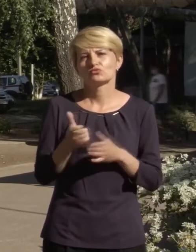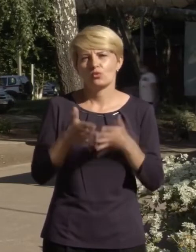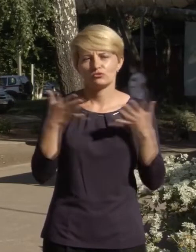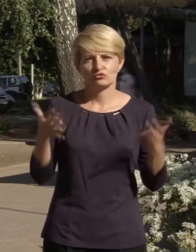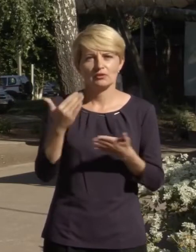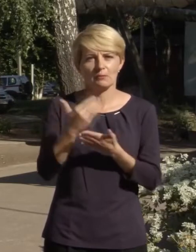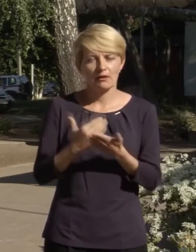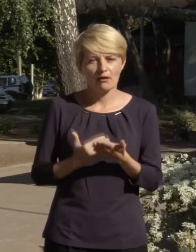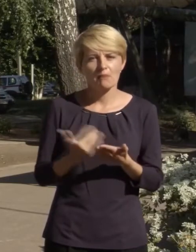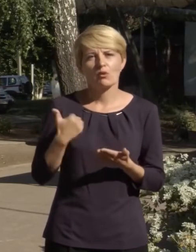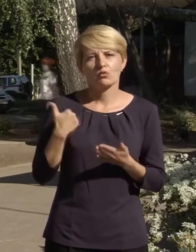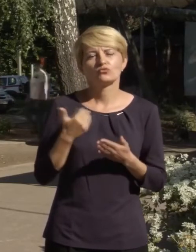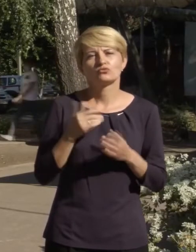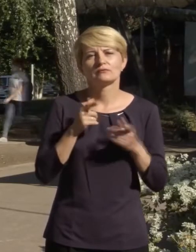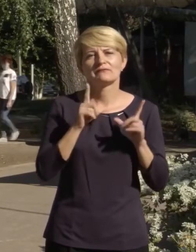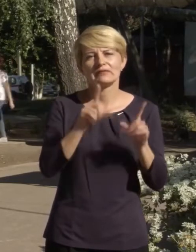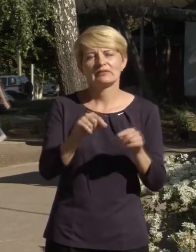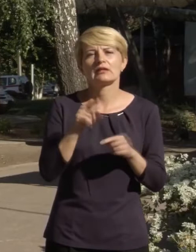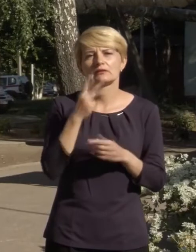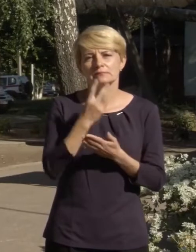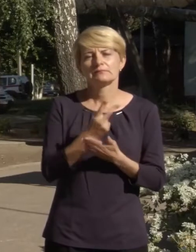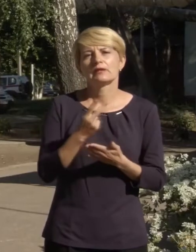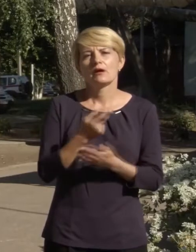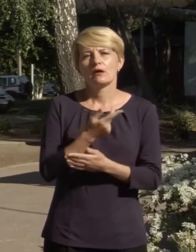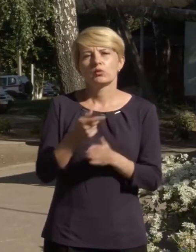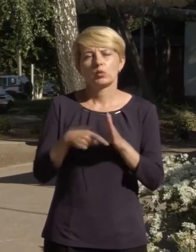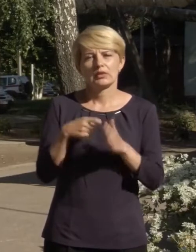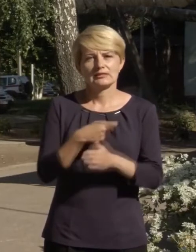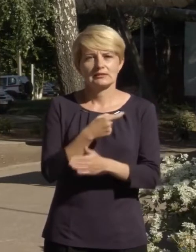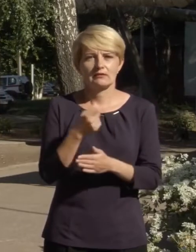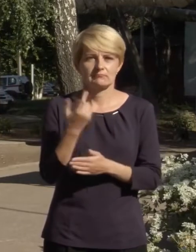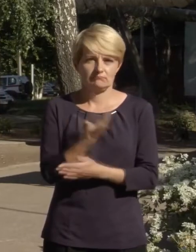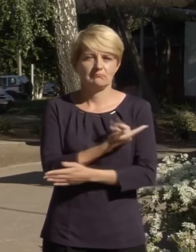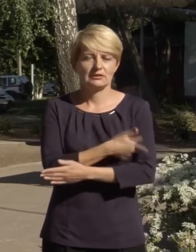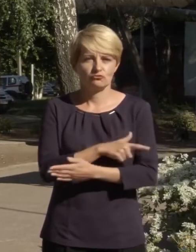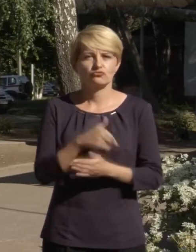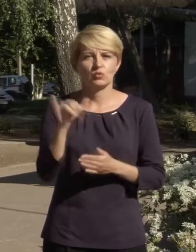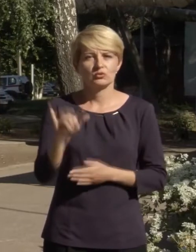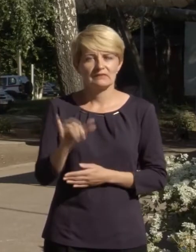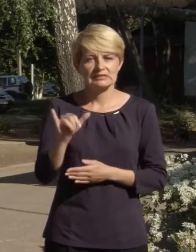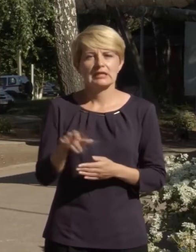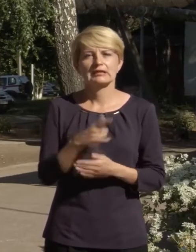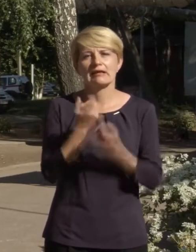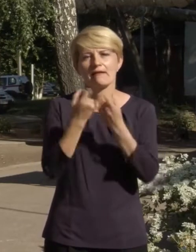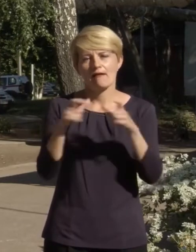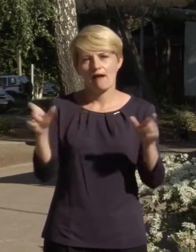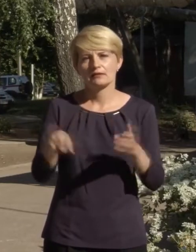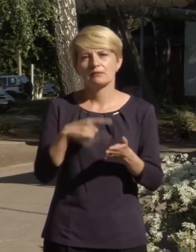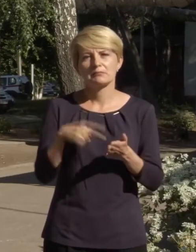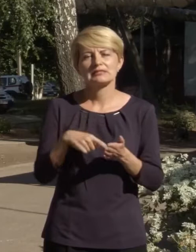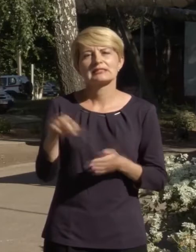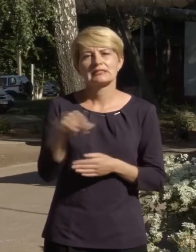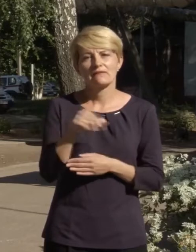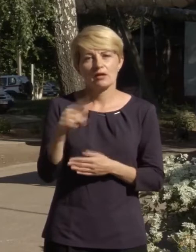програма. Я хочу відвідати Донецький національний медичний університет, лікарні в місті Краматорськ, в місті Слав